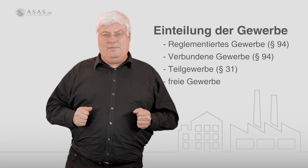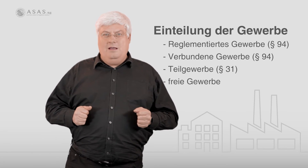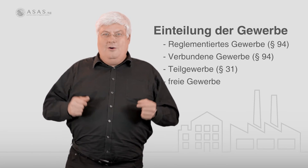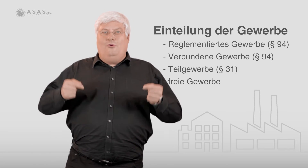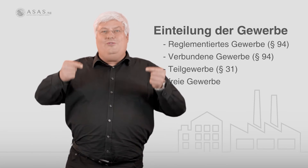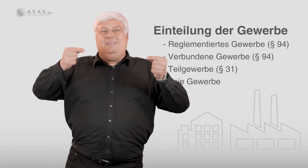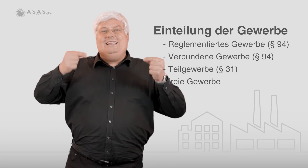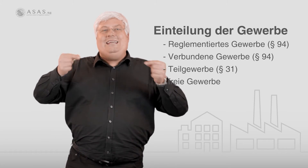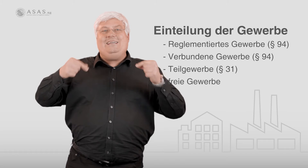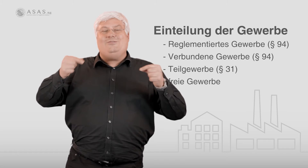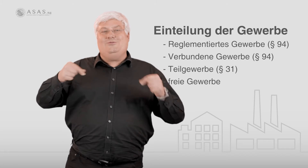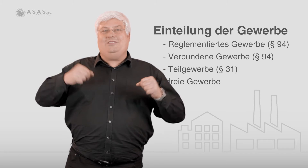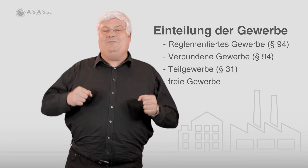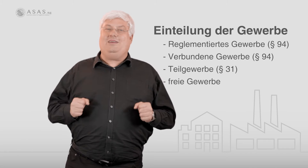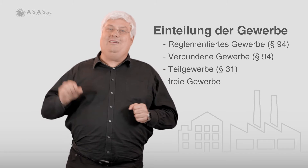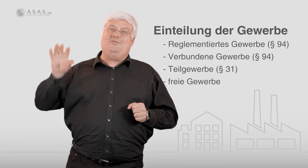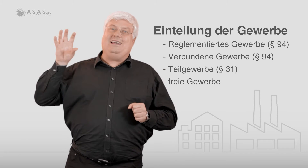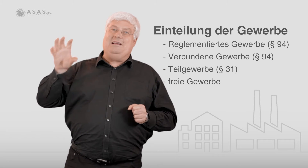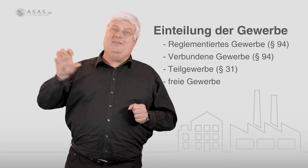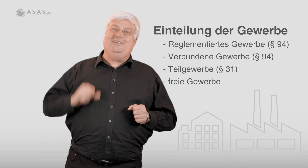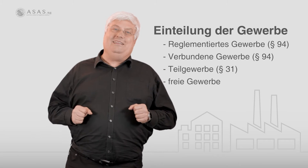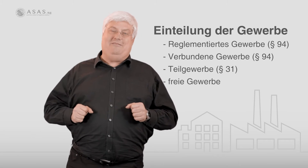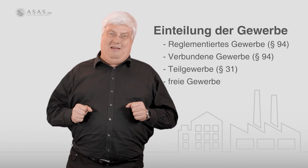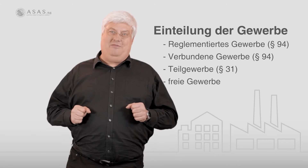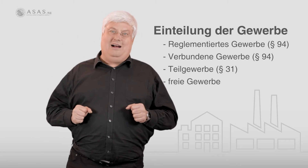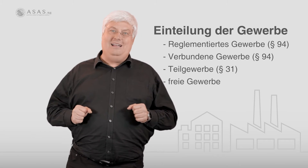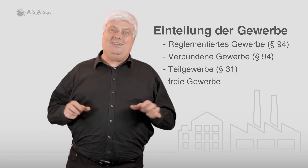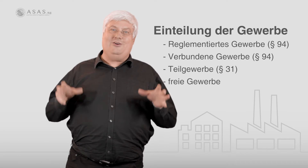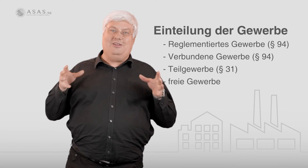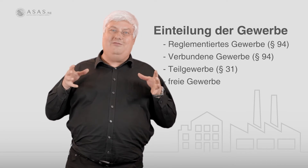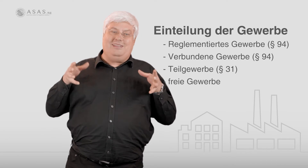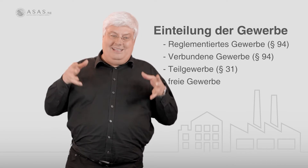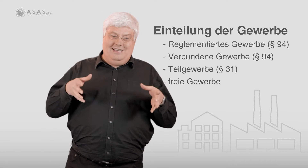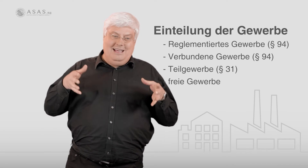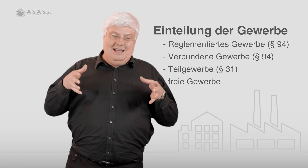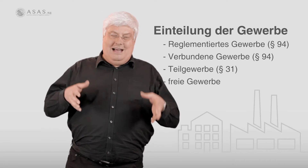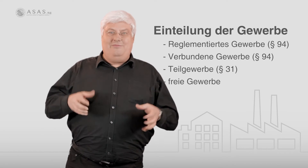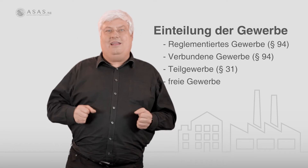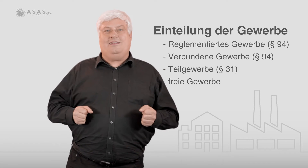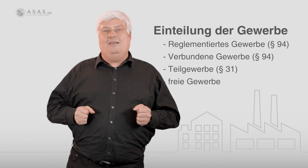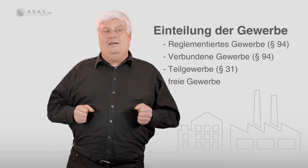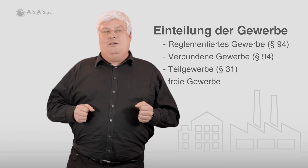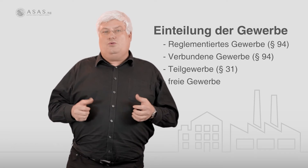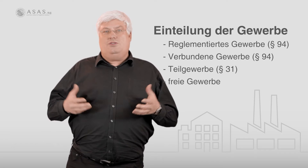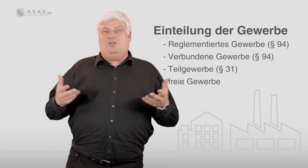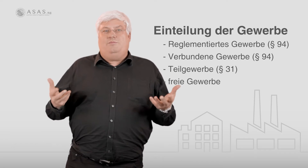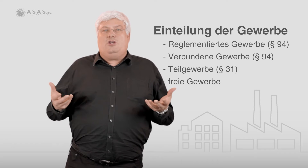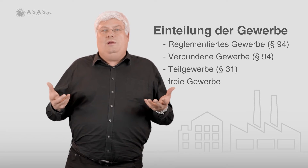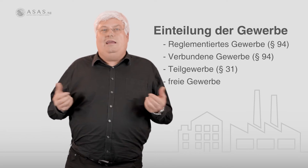und die nicht unter den Begriff der reglementierten Gewerbe fallen, dann können wir die anwenden. So sind zum Beispiel die